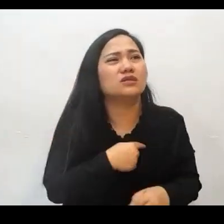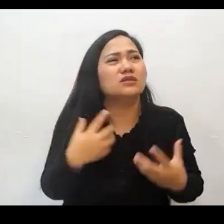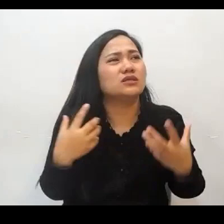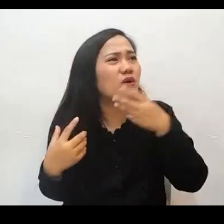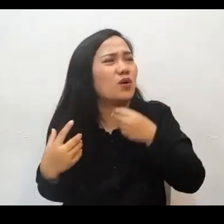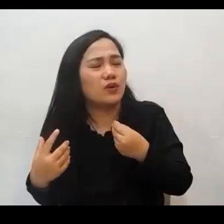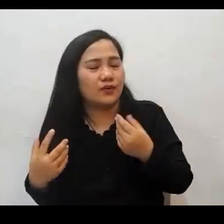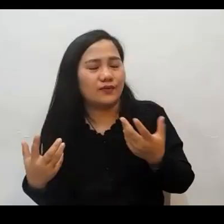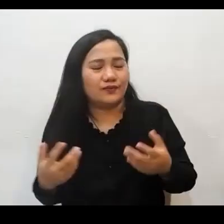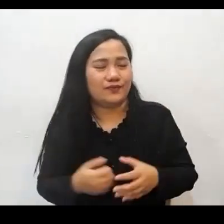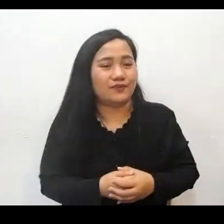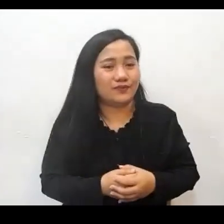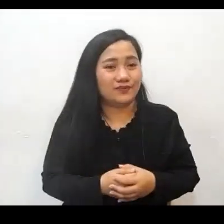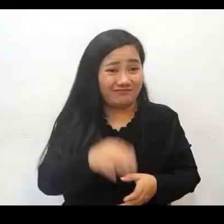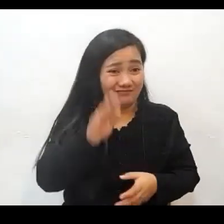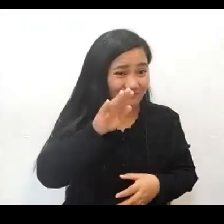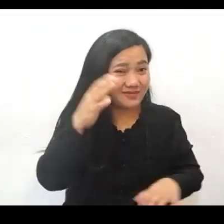Marami pong tao yung papunta ng impyerno.